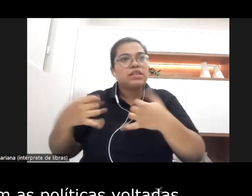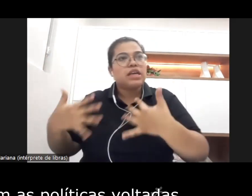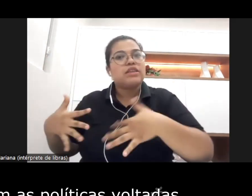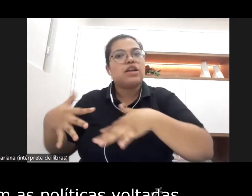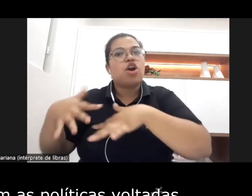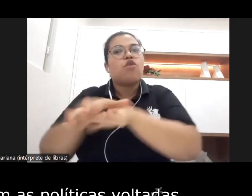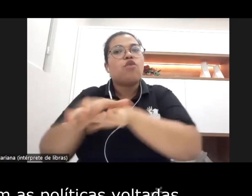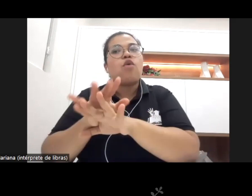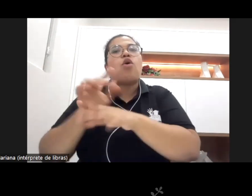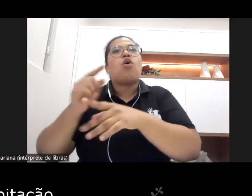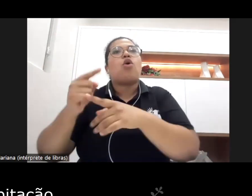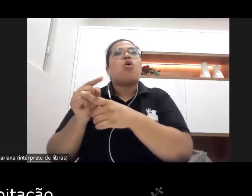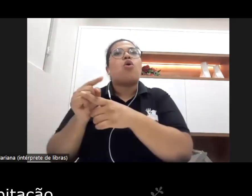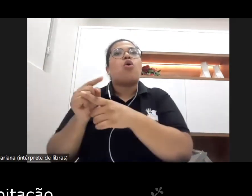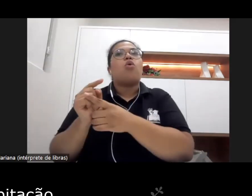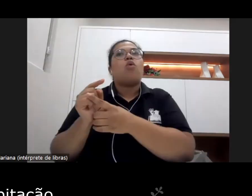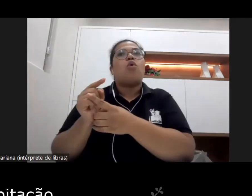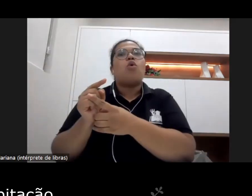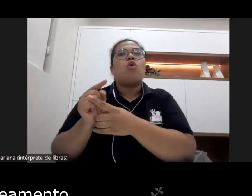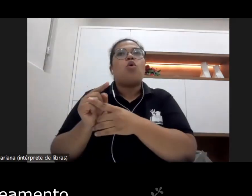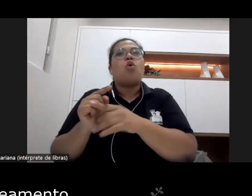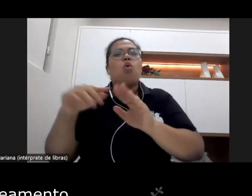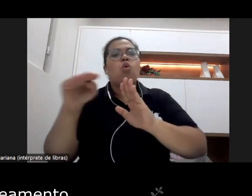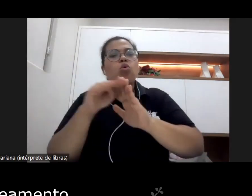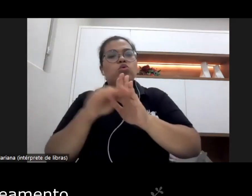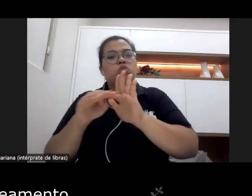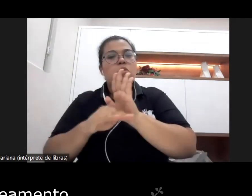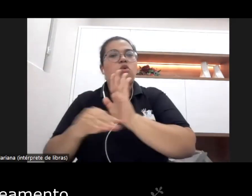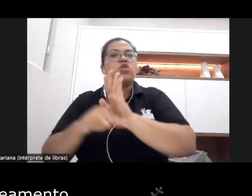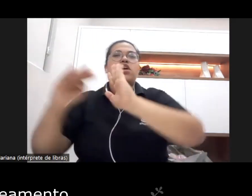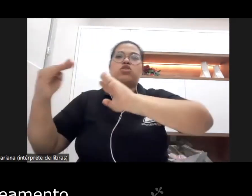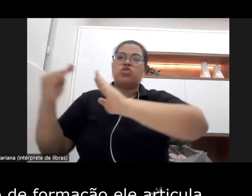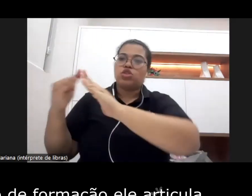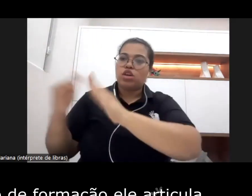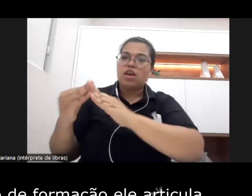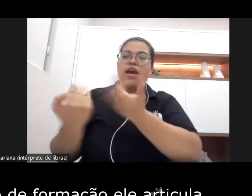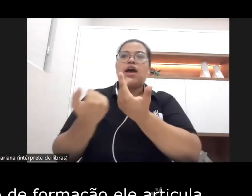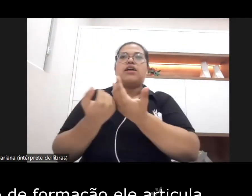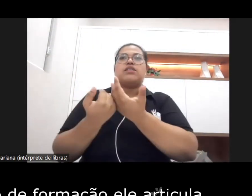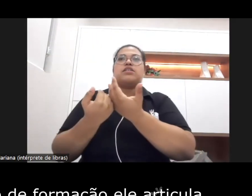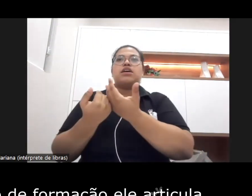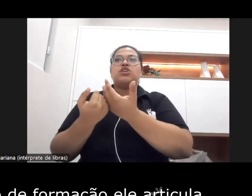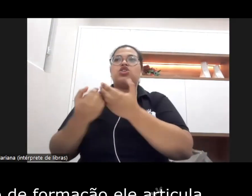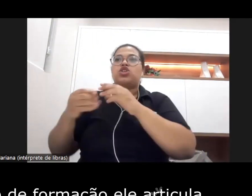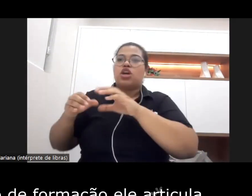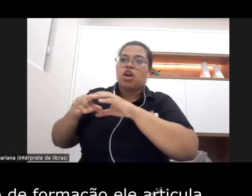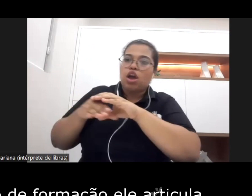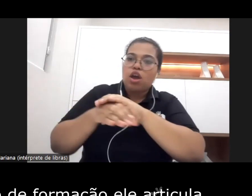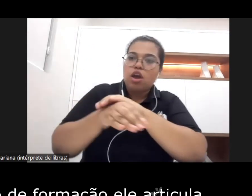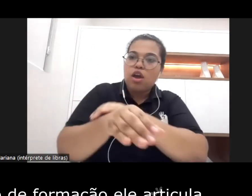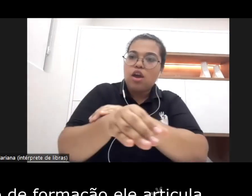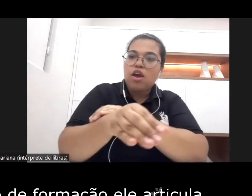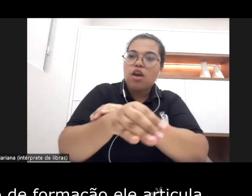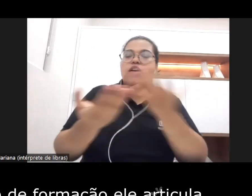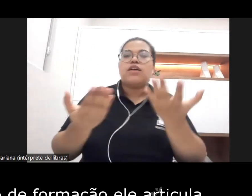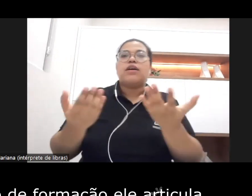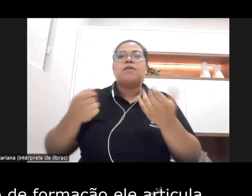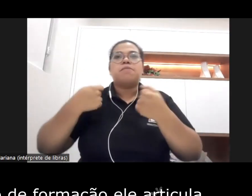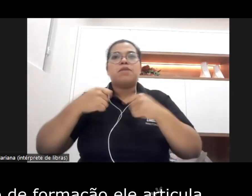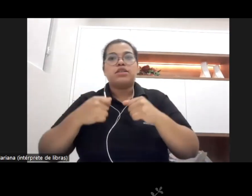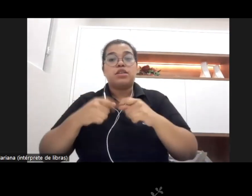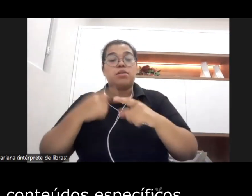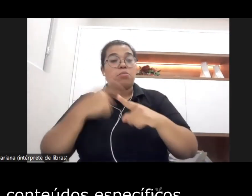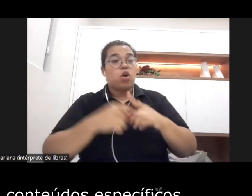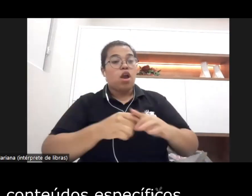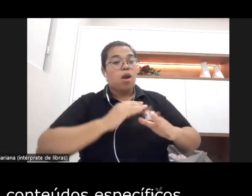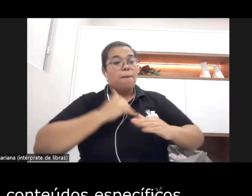voltadas né para habitação para o saneamento né entendendo que o processo de formação ele articula